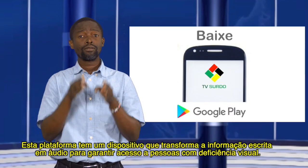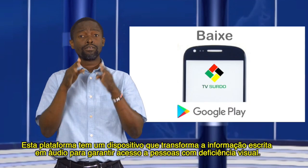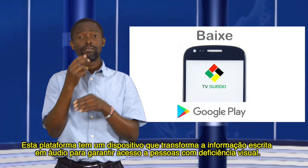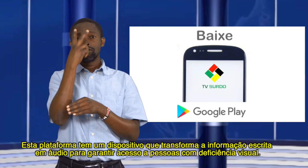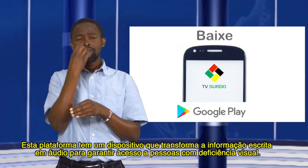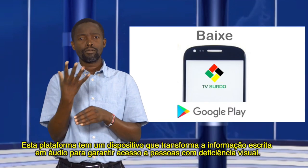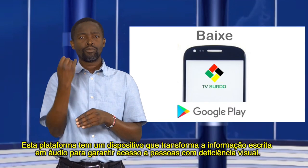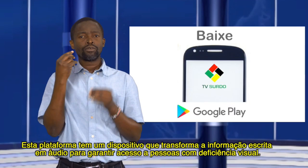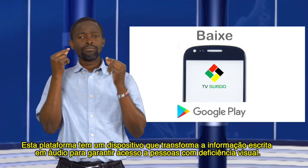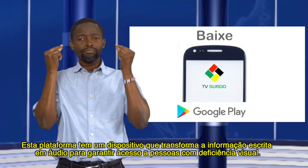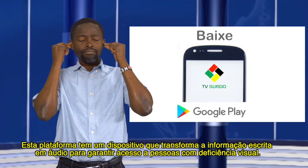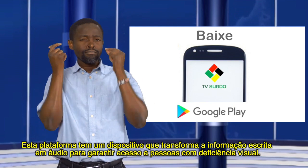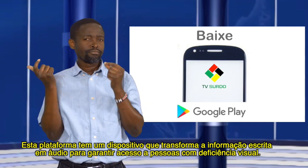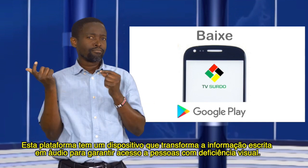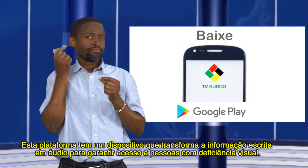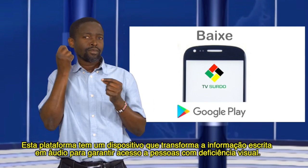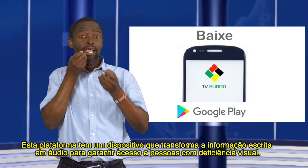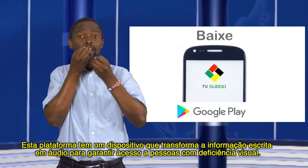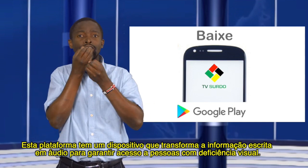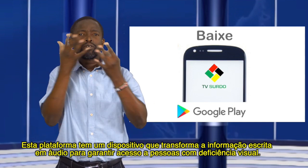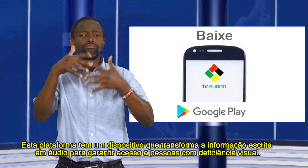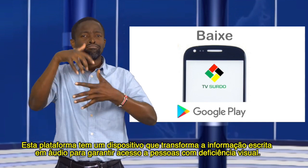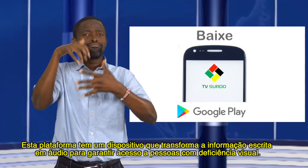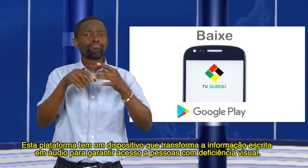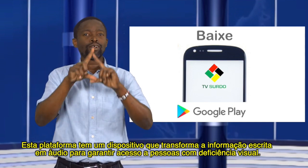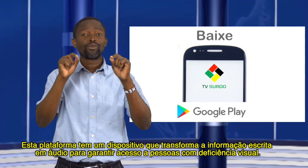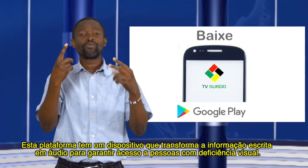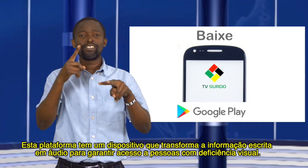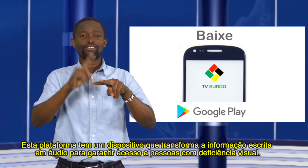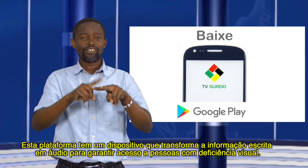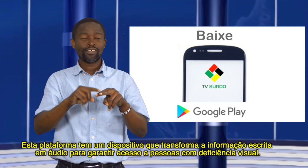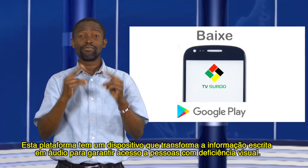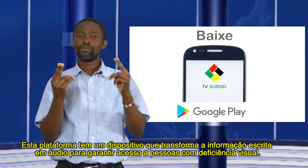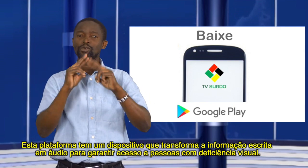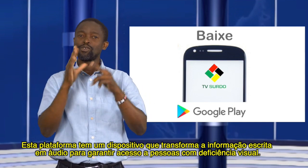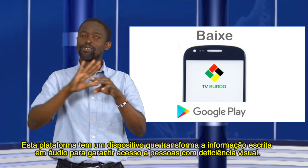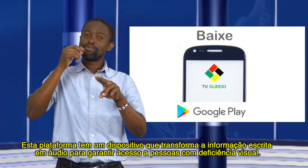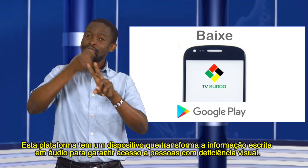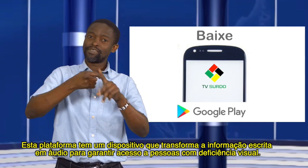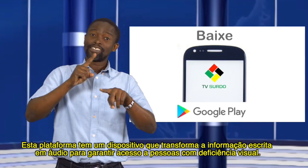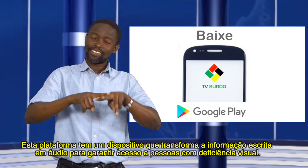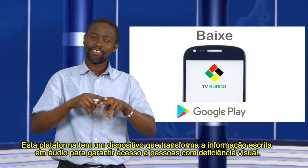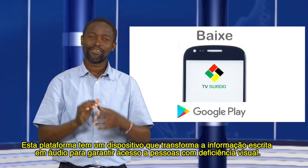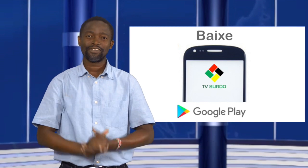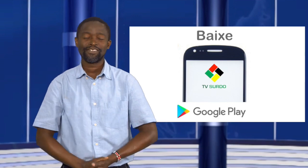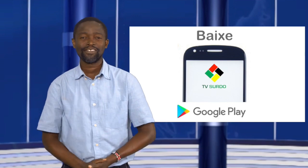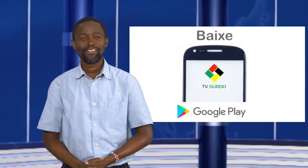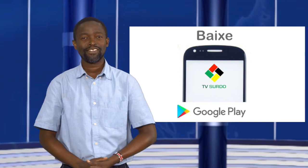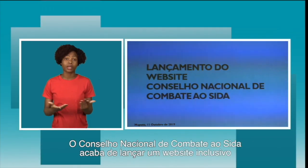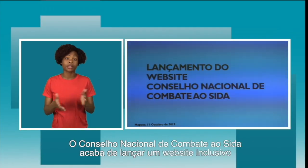tem um dispositivo que transforma a informação escrita em áudio para garantir acesso às pessoas com deficiência visual. O